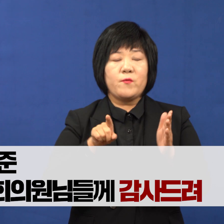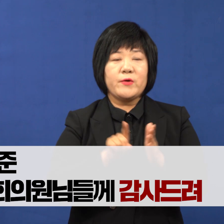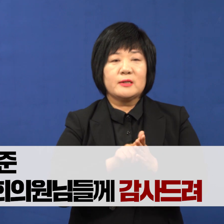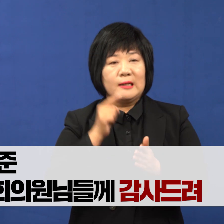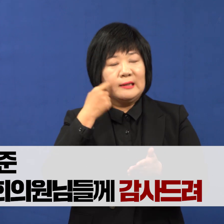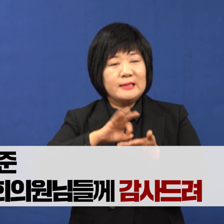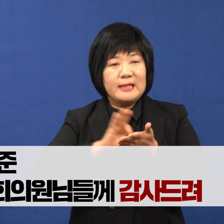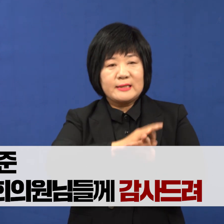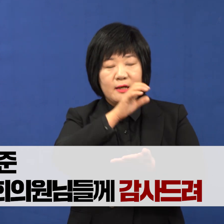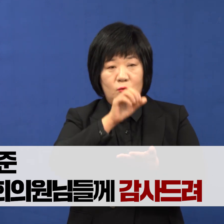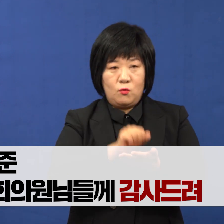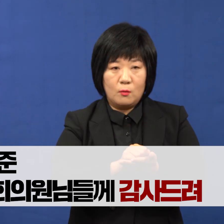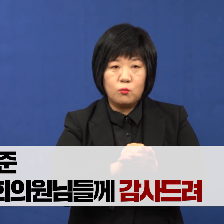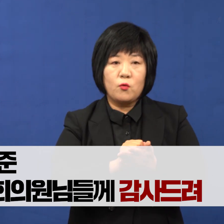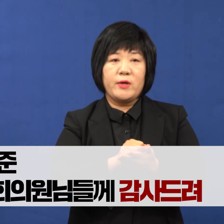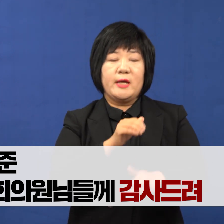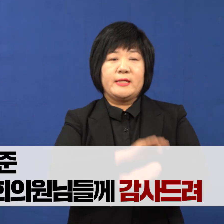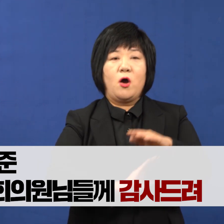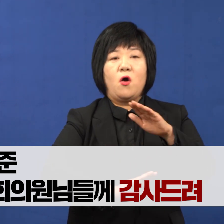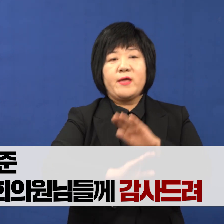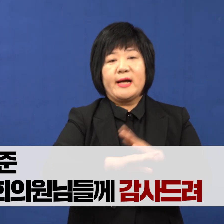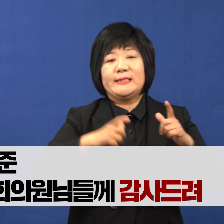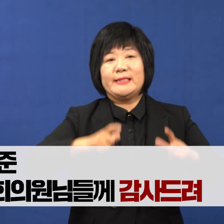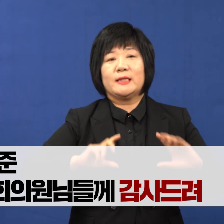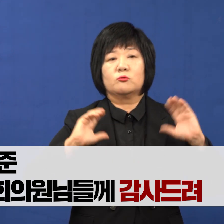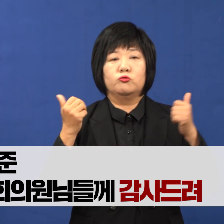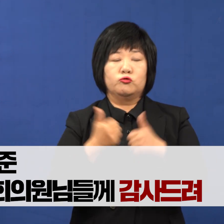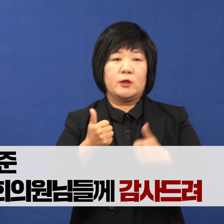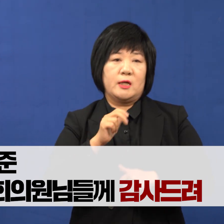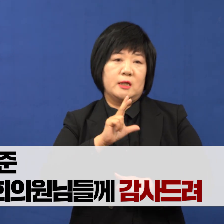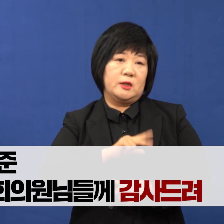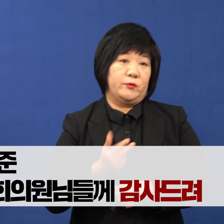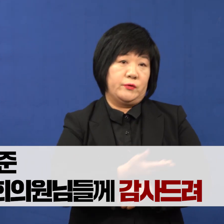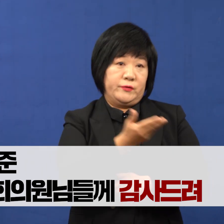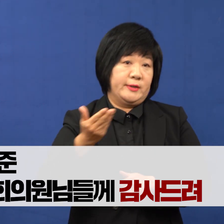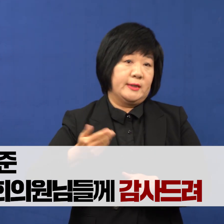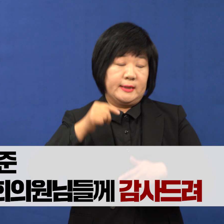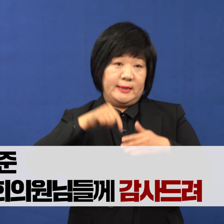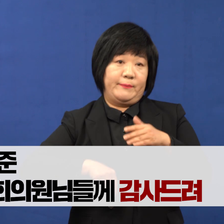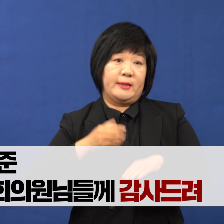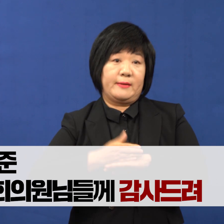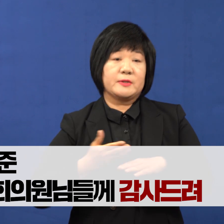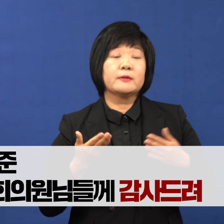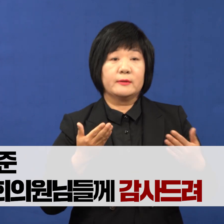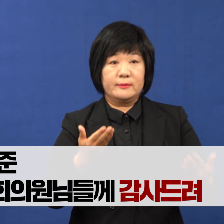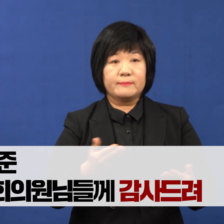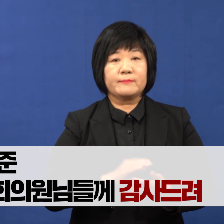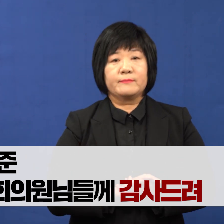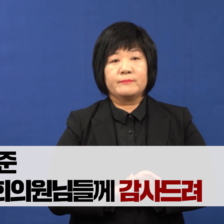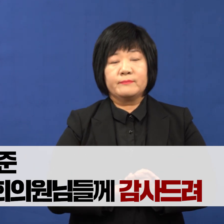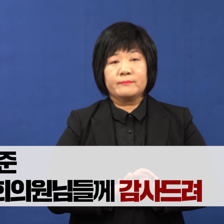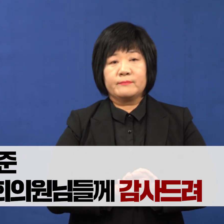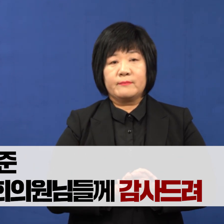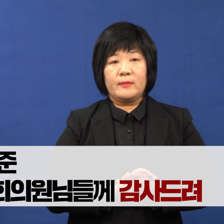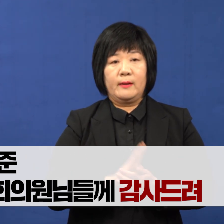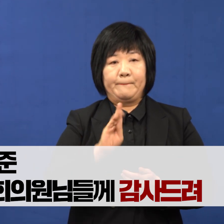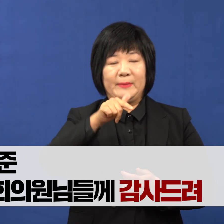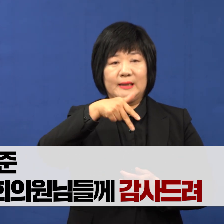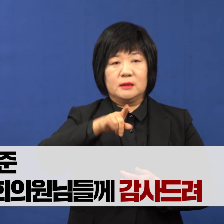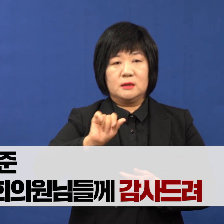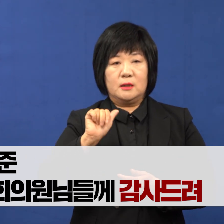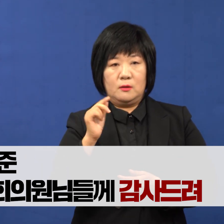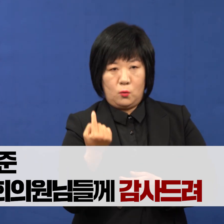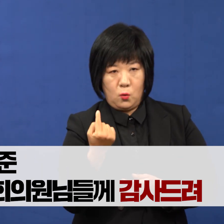손잡고 땀 흘려주신 여야 지역 국회의원님들께 깊이 감사드리지 않을 수 없습니다. 박재호